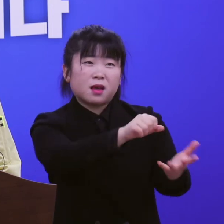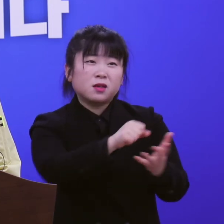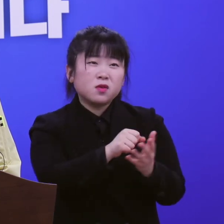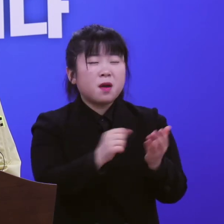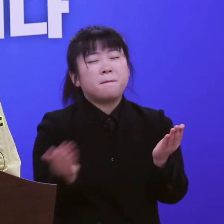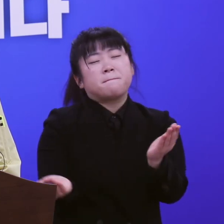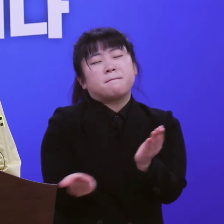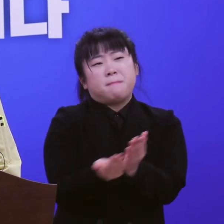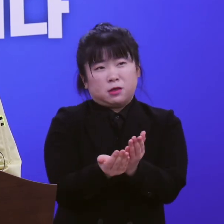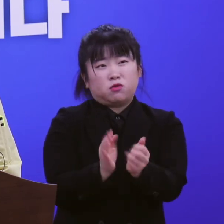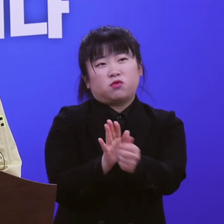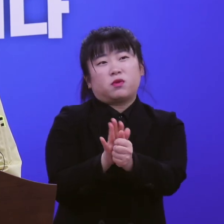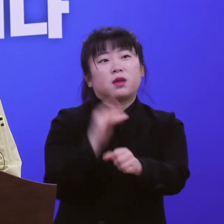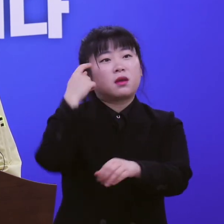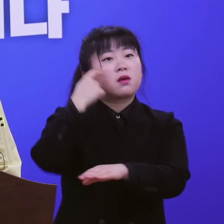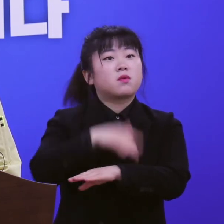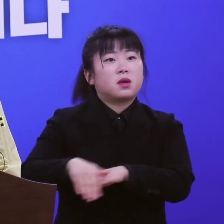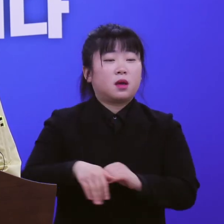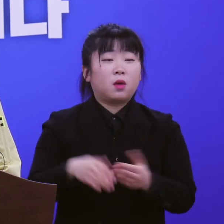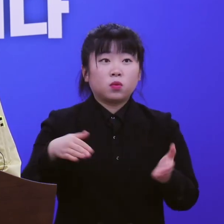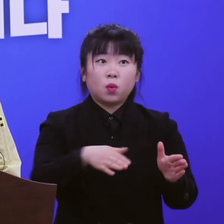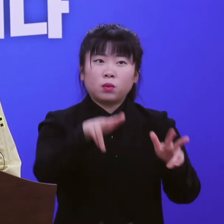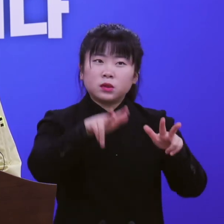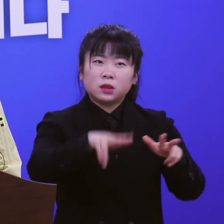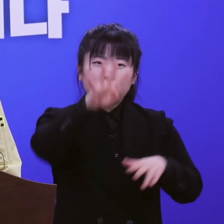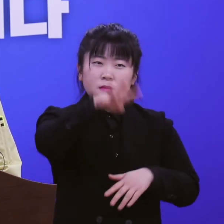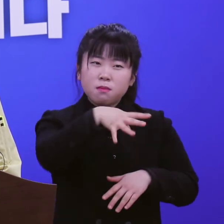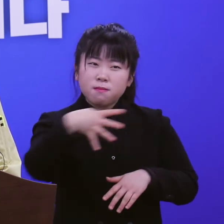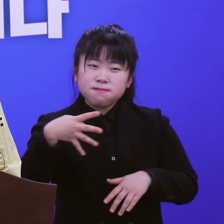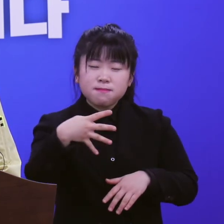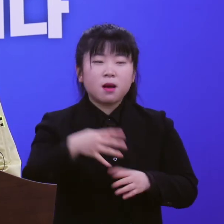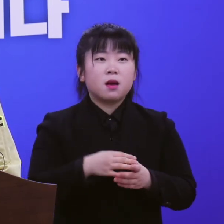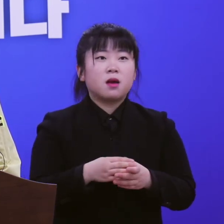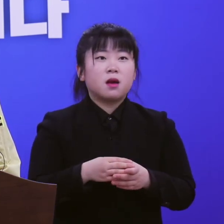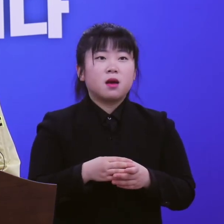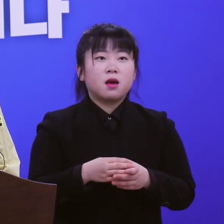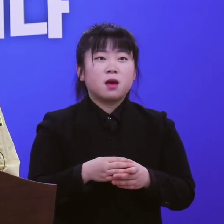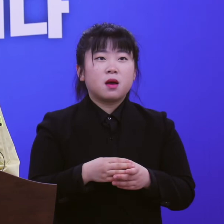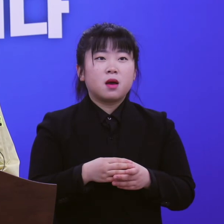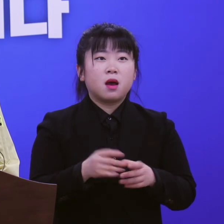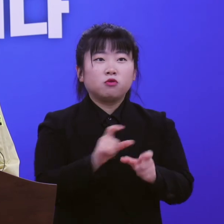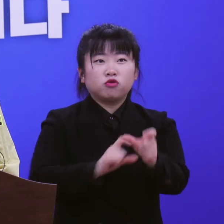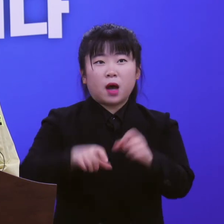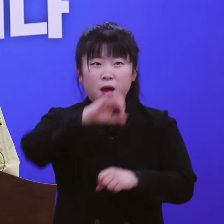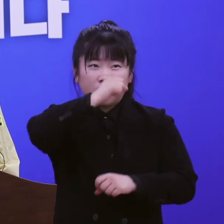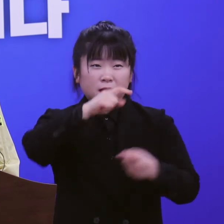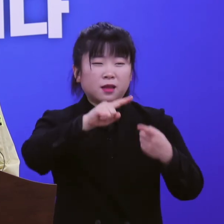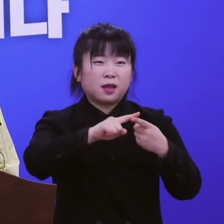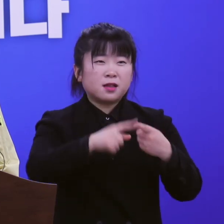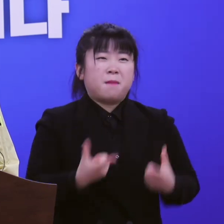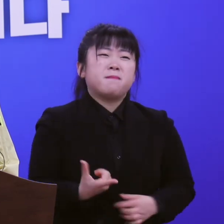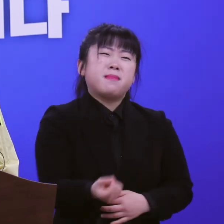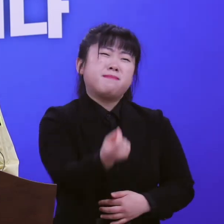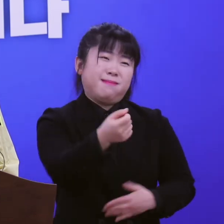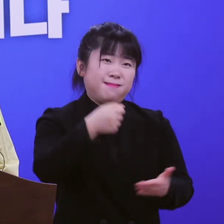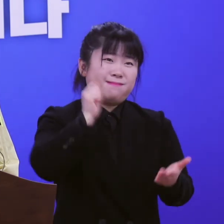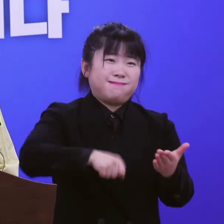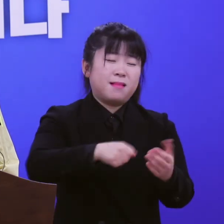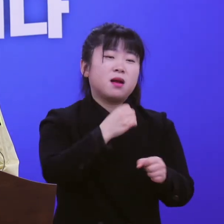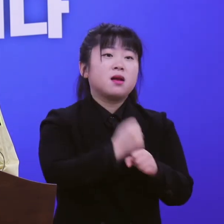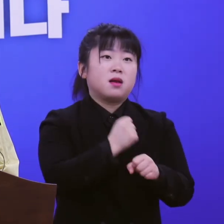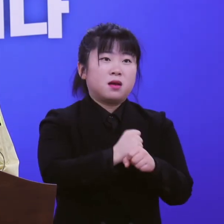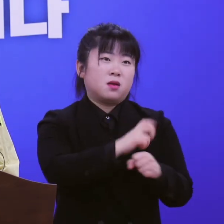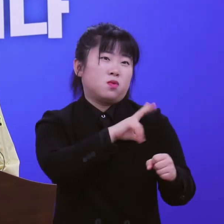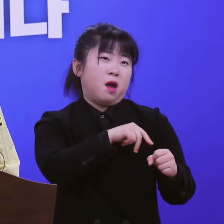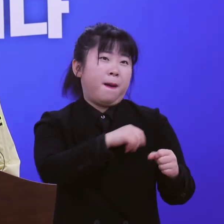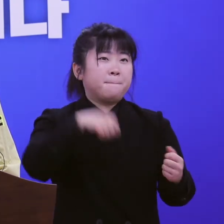하겠습니다. 우리도가 편성 중인 추경도 시기를 최대한 앞당기고 도의회의 심의도 조속히